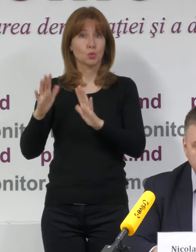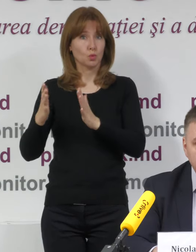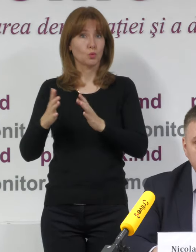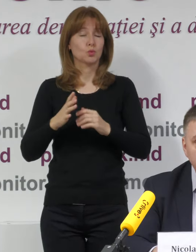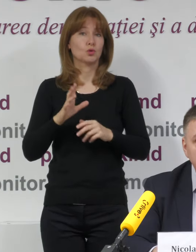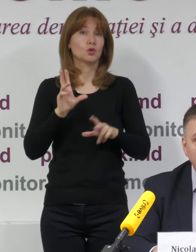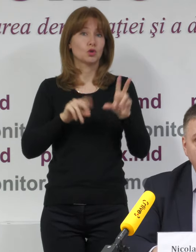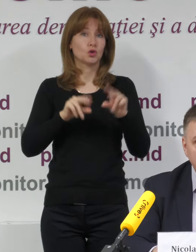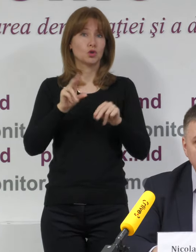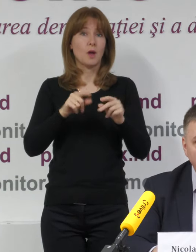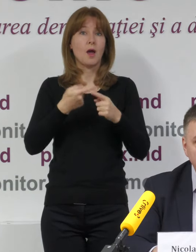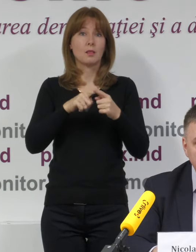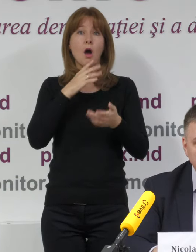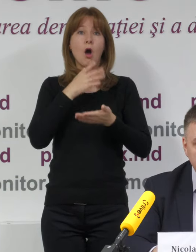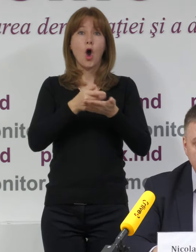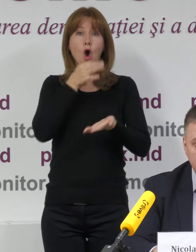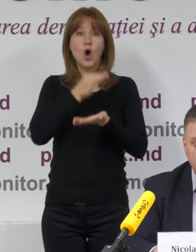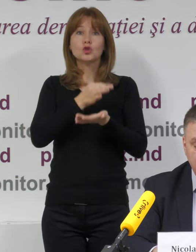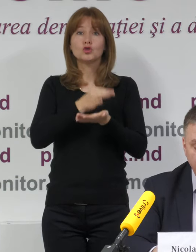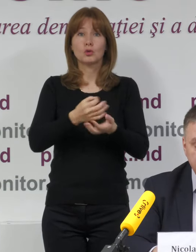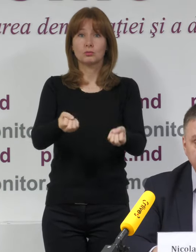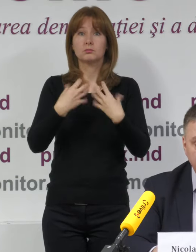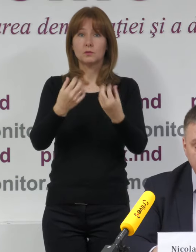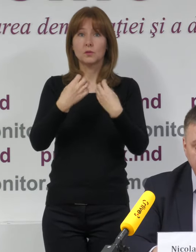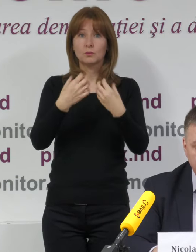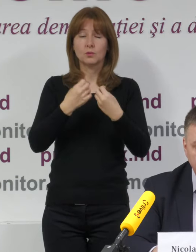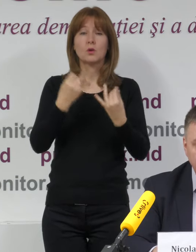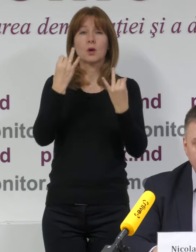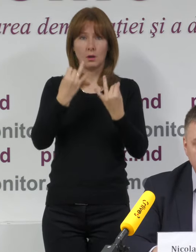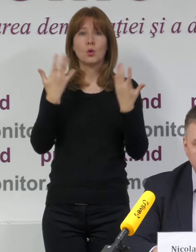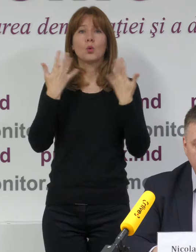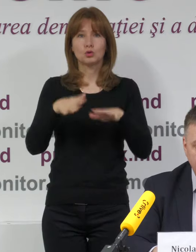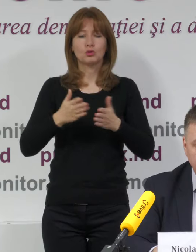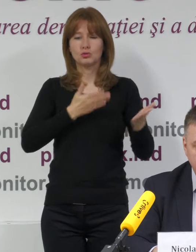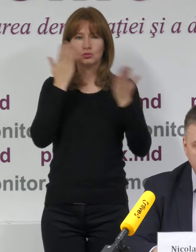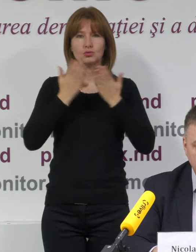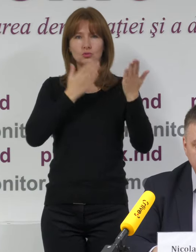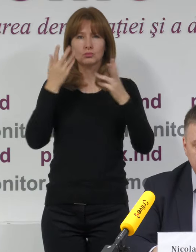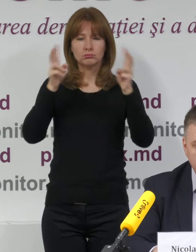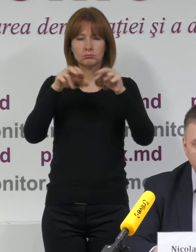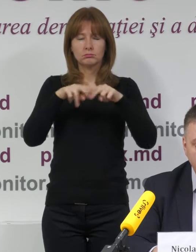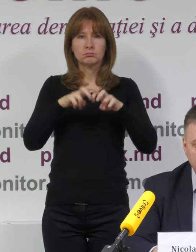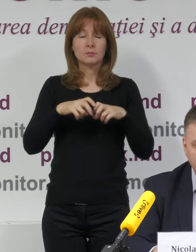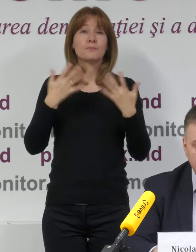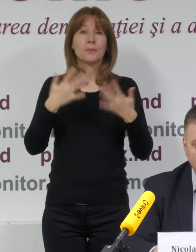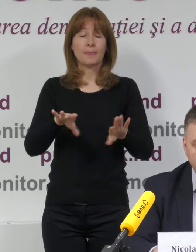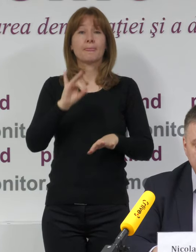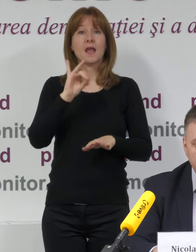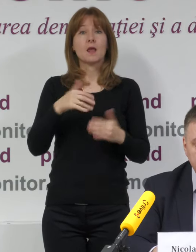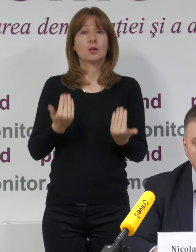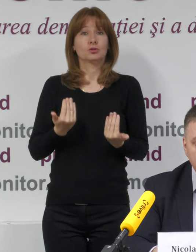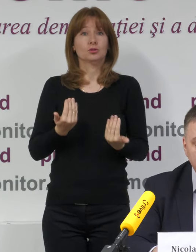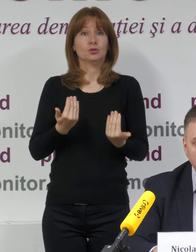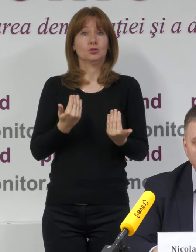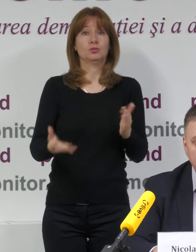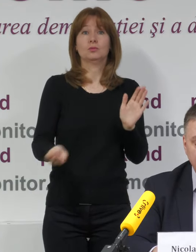adică 141 de raporte au venit și au fost prelucrate, dintre care, în prezentul comunicat, au fost